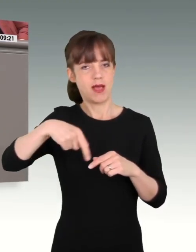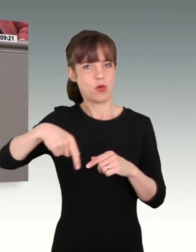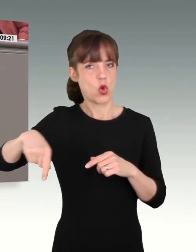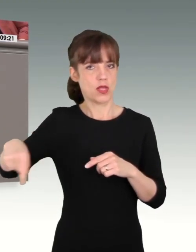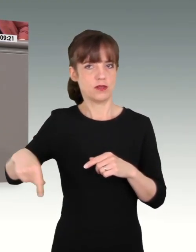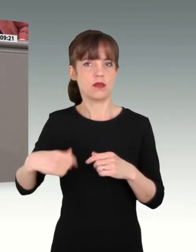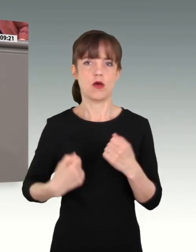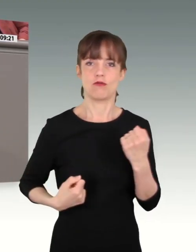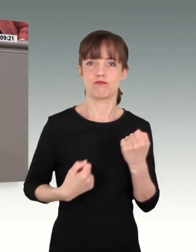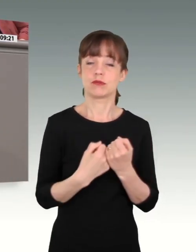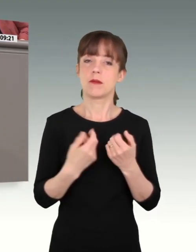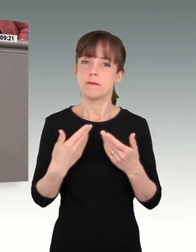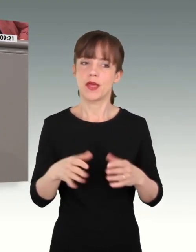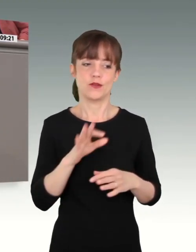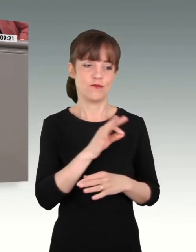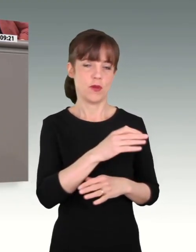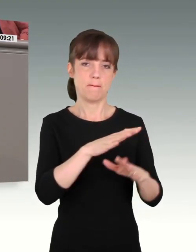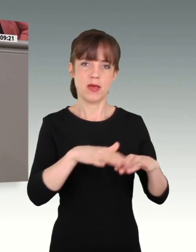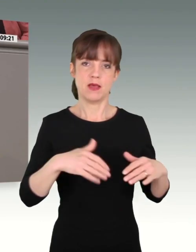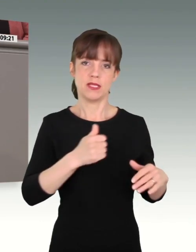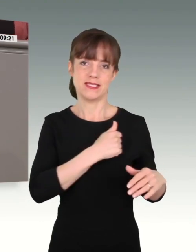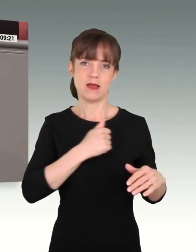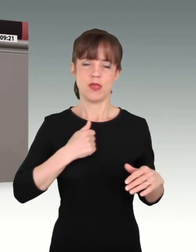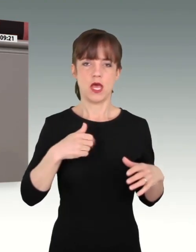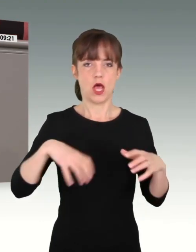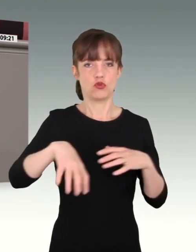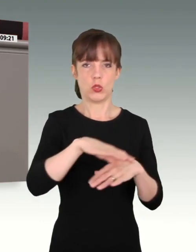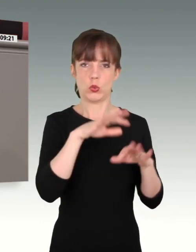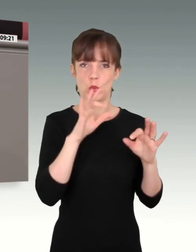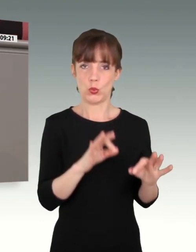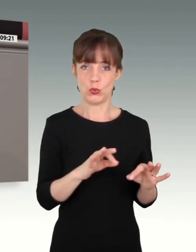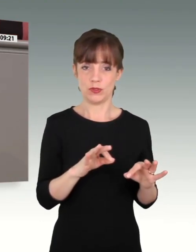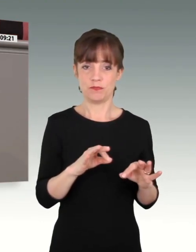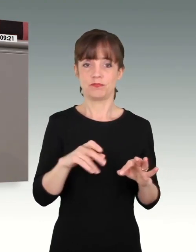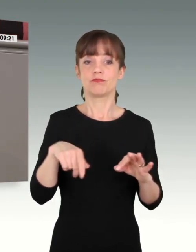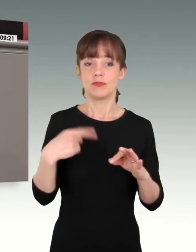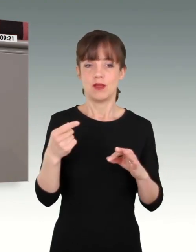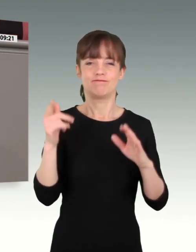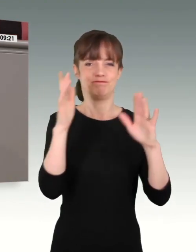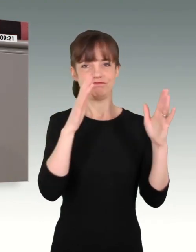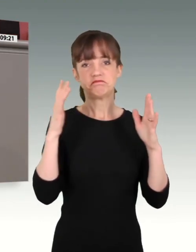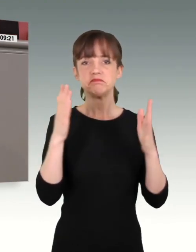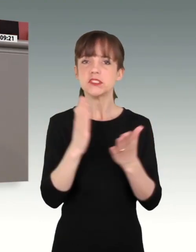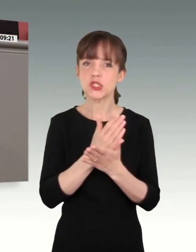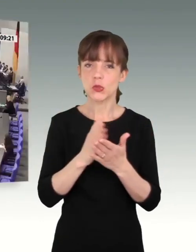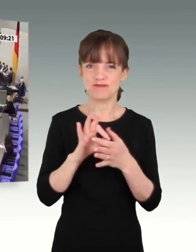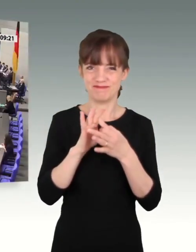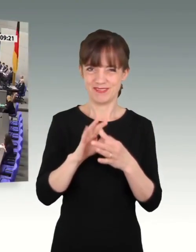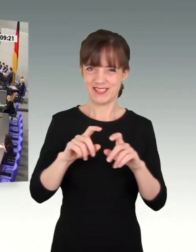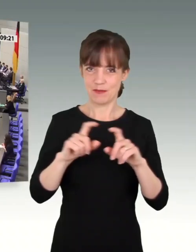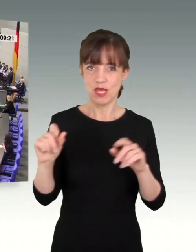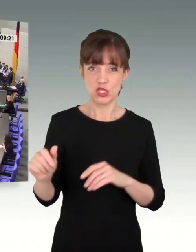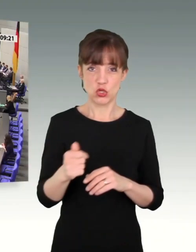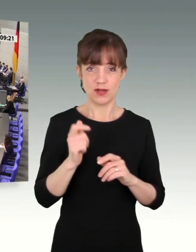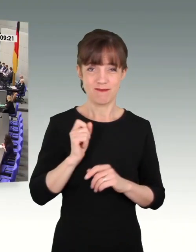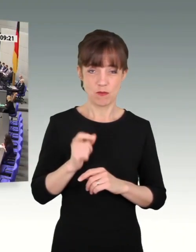Parlamentsarmee bestmöglich auszustatten. Und bei der Entscheidung über das Sondervermögen können Sie alle dafür